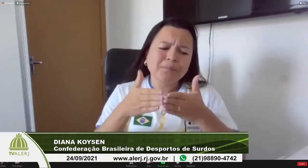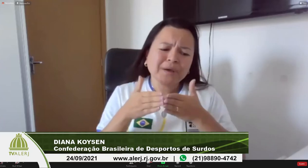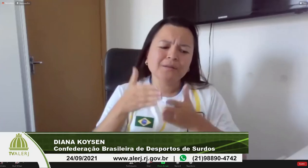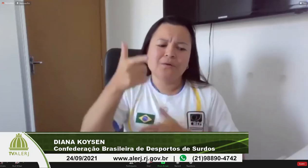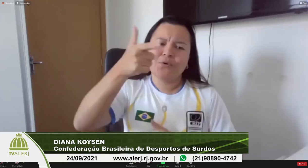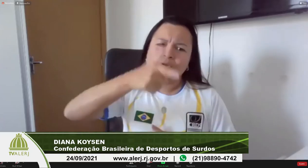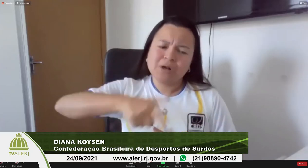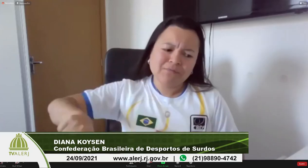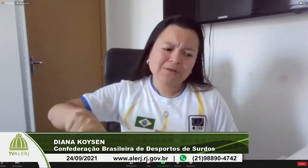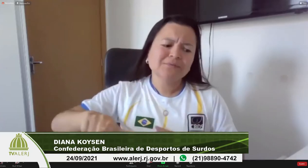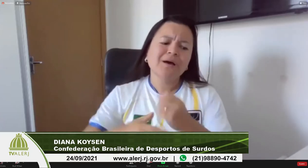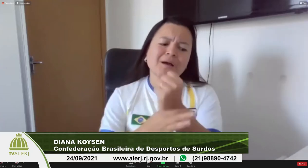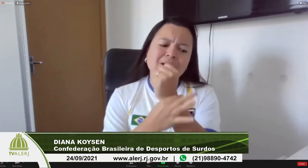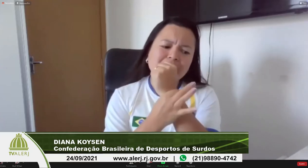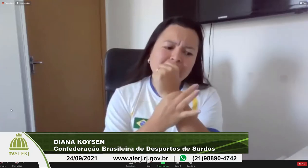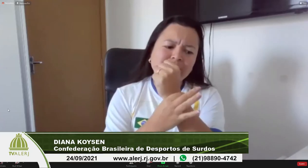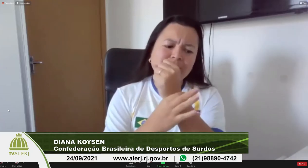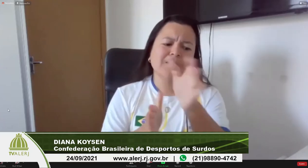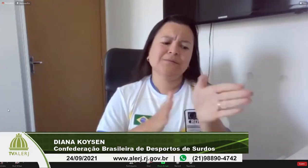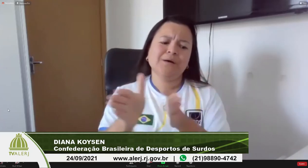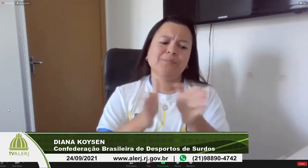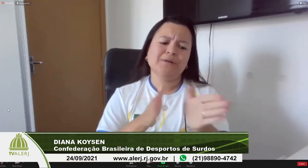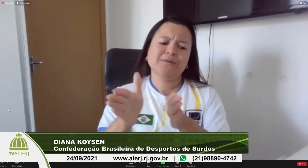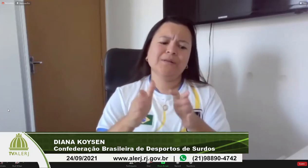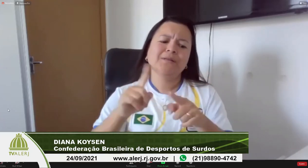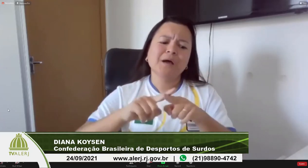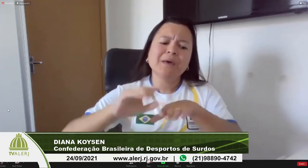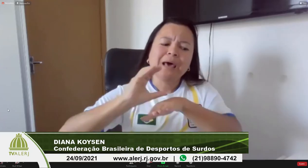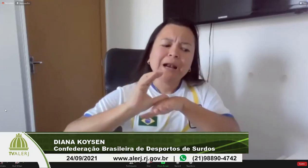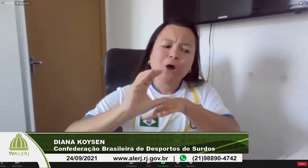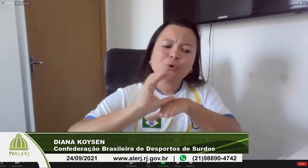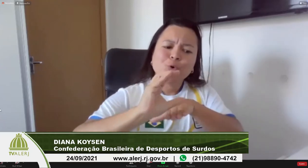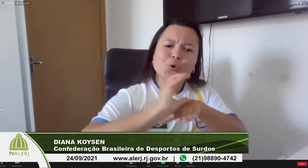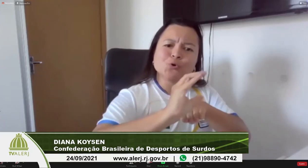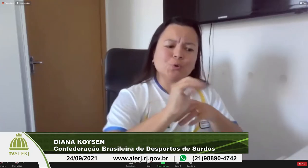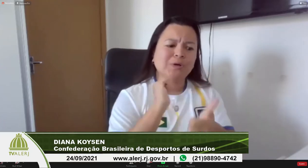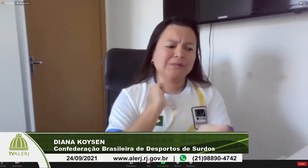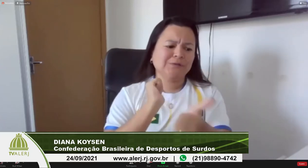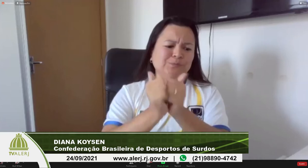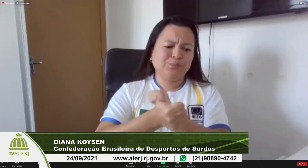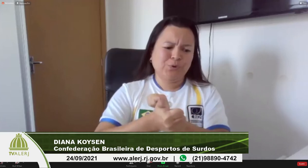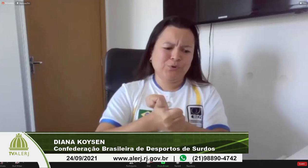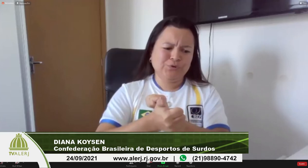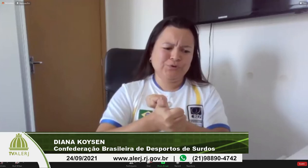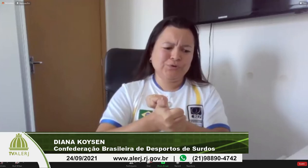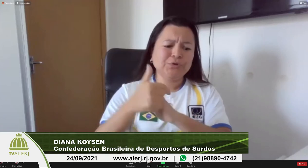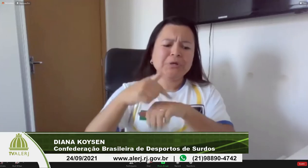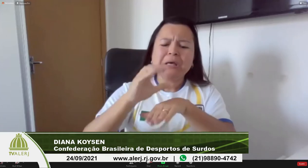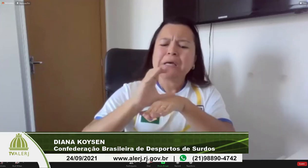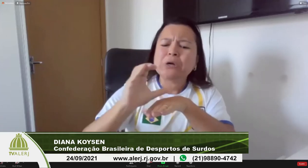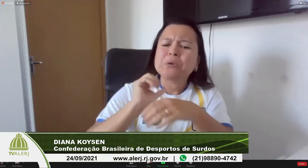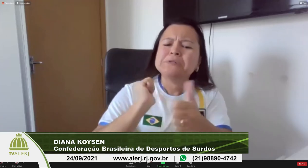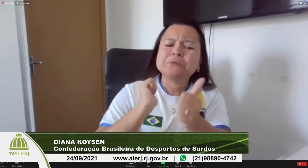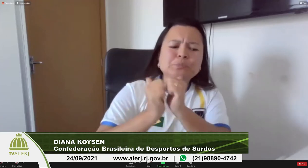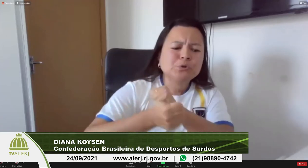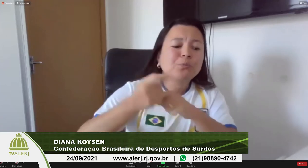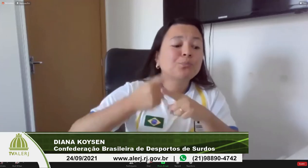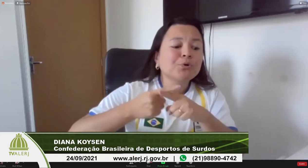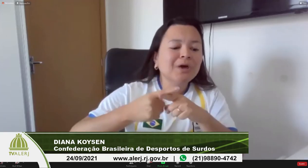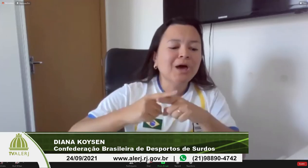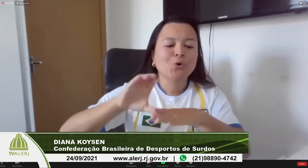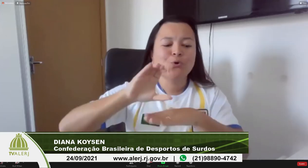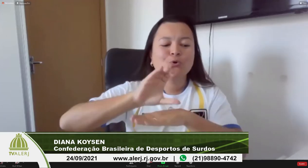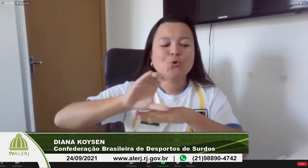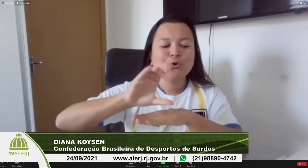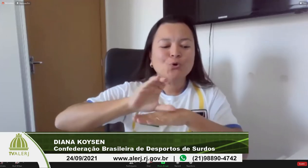de muitos países então eu peço e até repito vamos garantir essas questões de acessibilidade